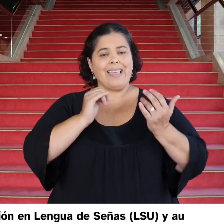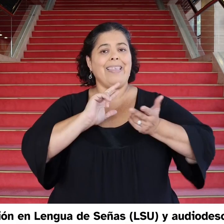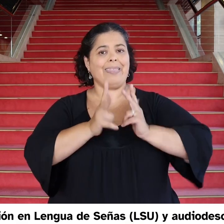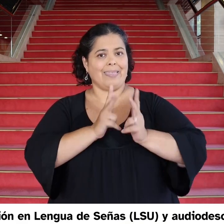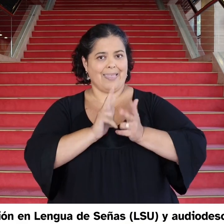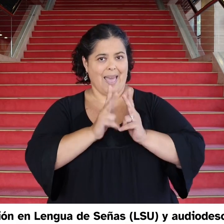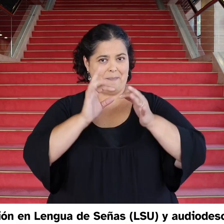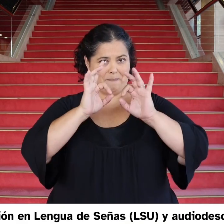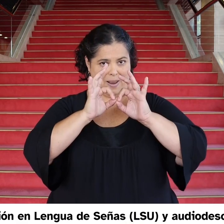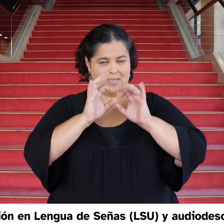audiodescripción.